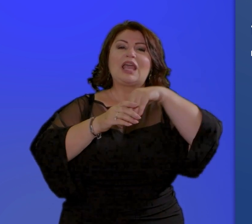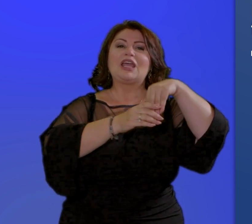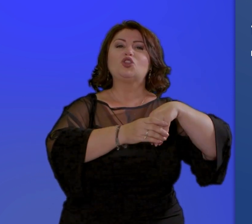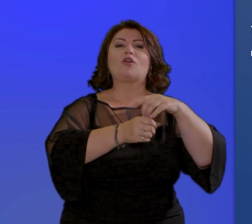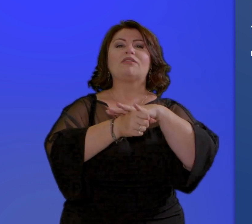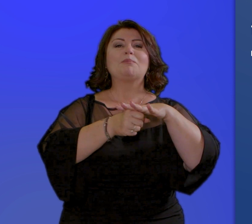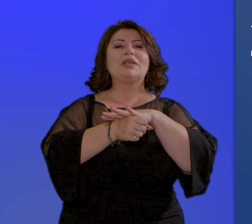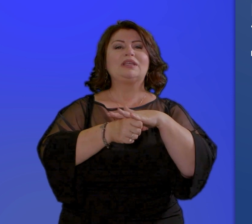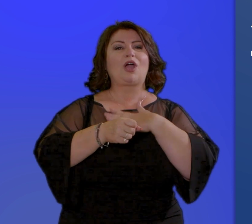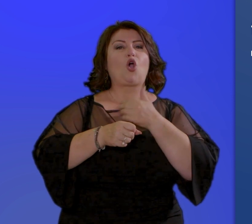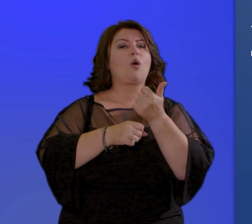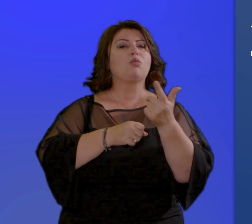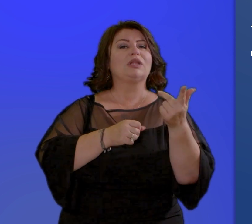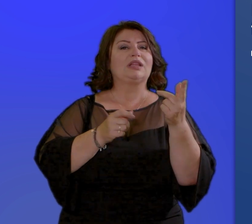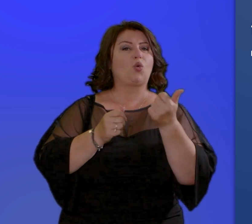abitazione in locazione